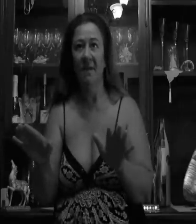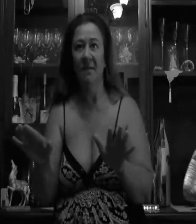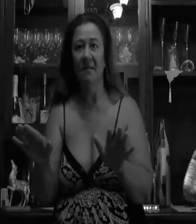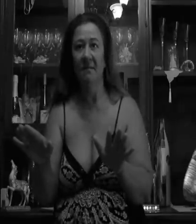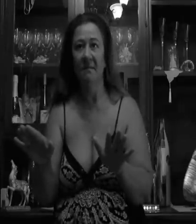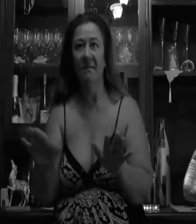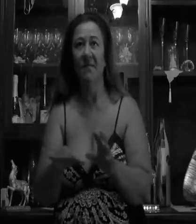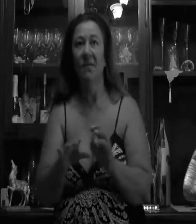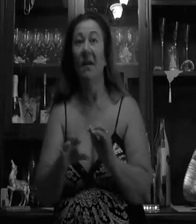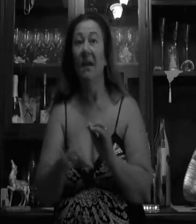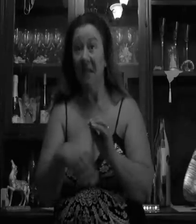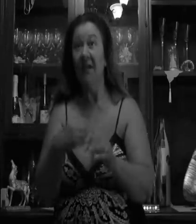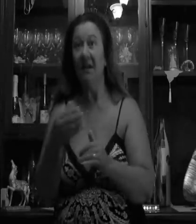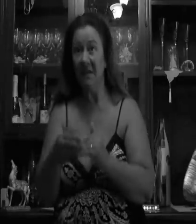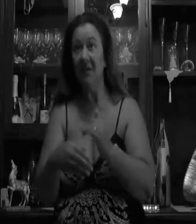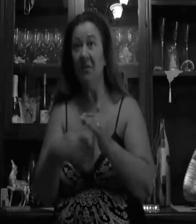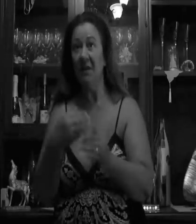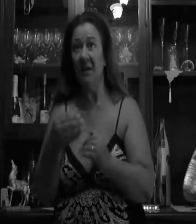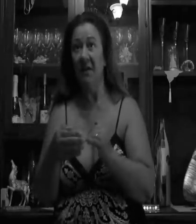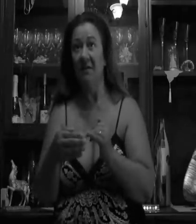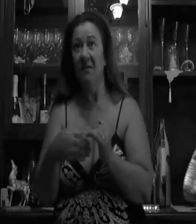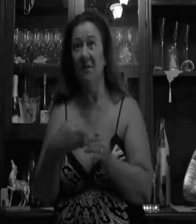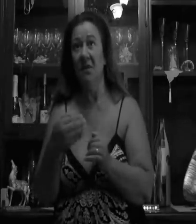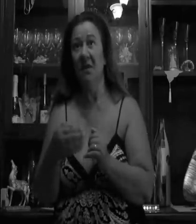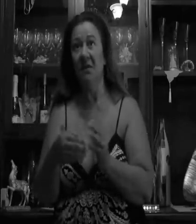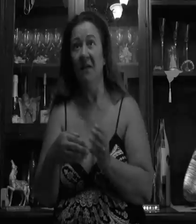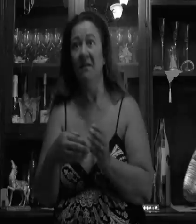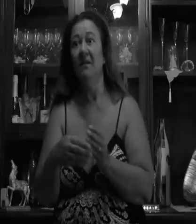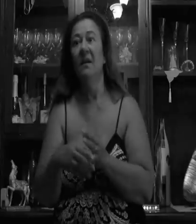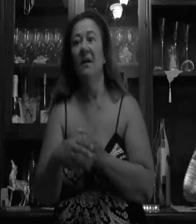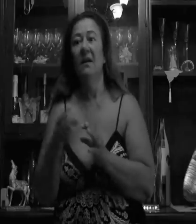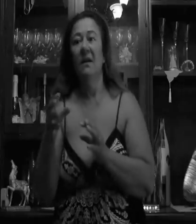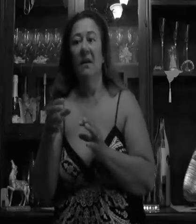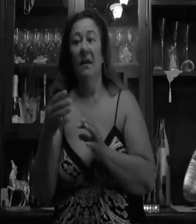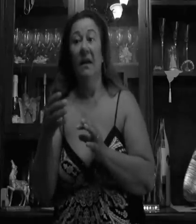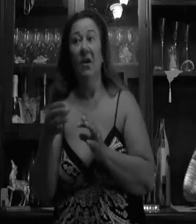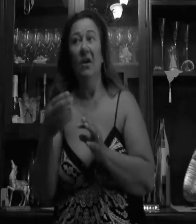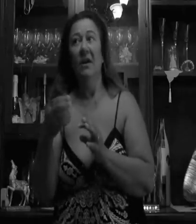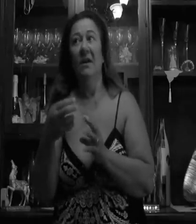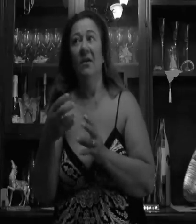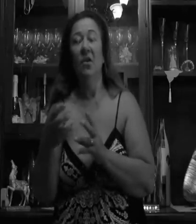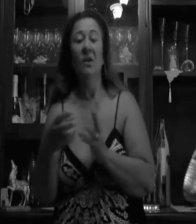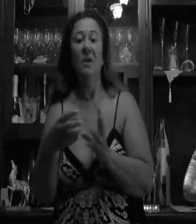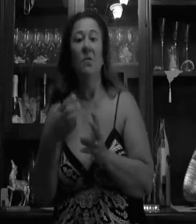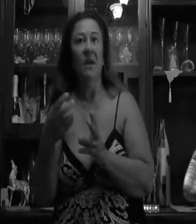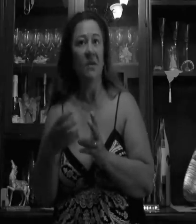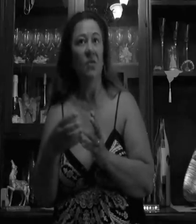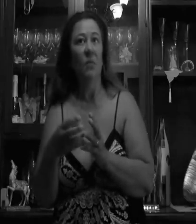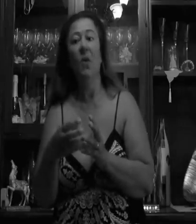basta, e Terna segue da andare avanti, segue da andare avanti e allora noi abbiamo chiesto un po'